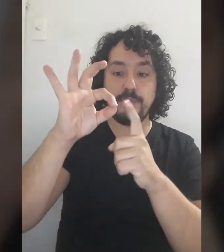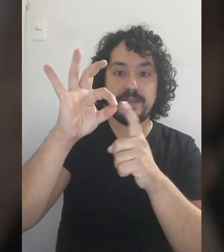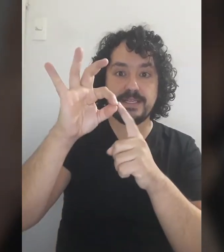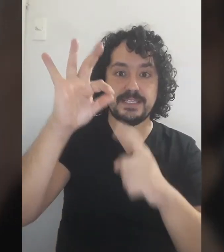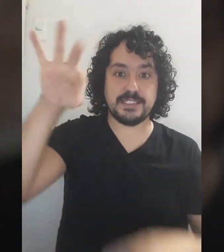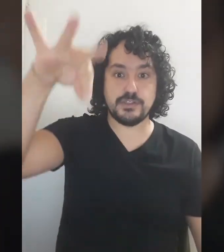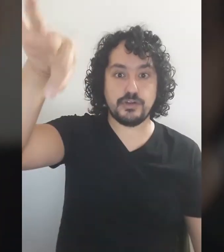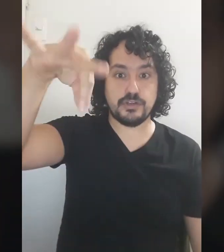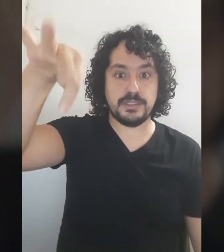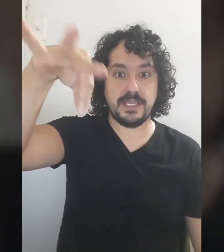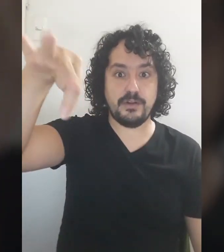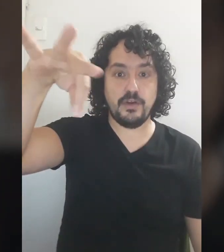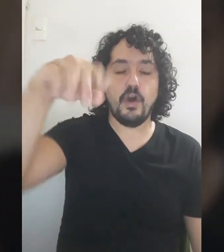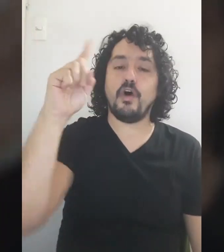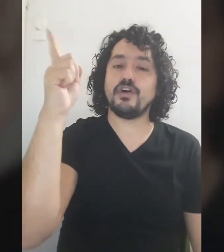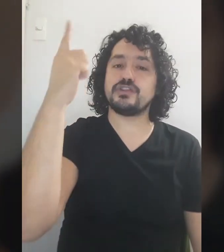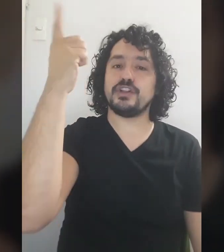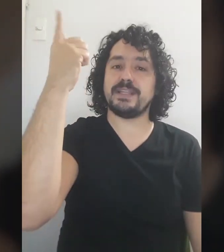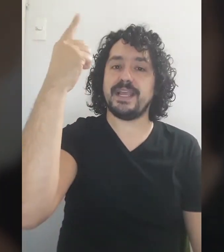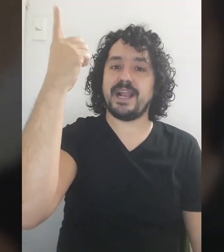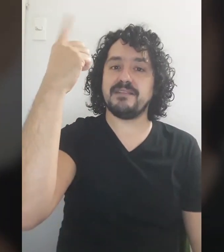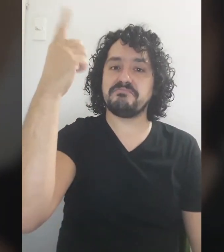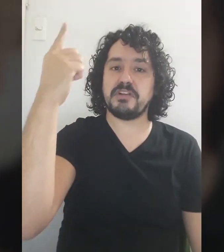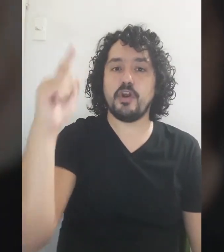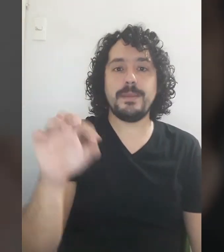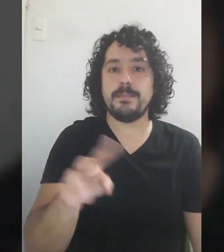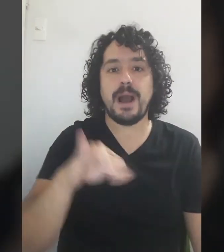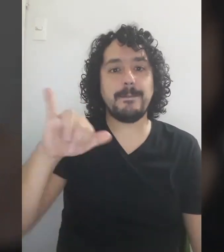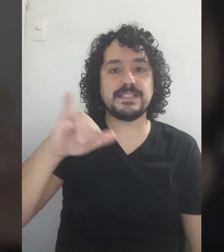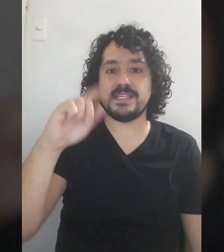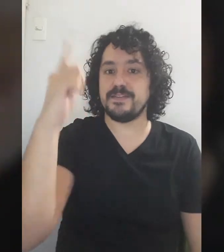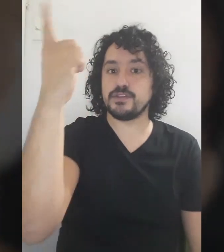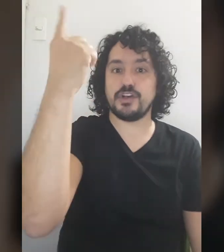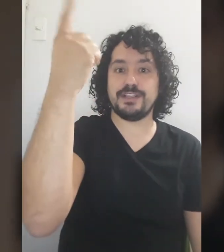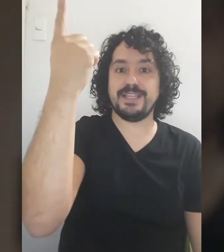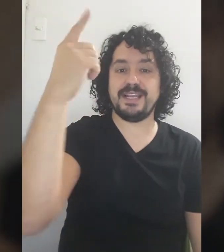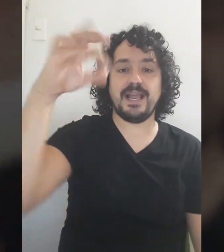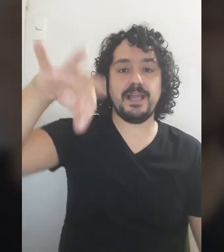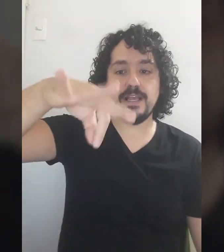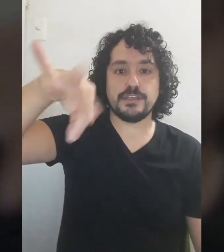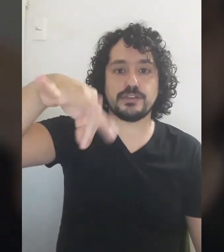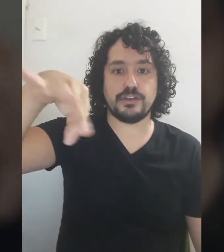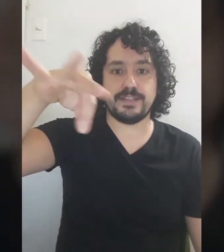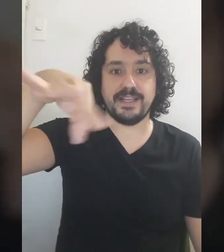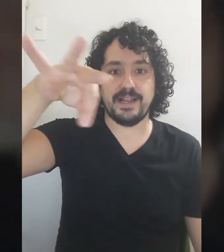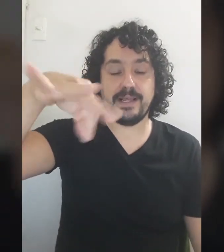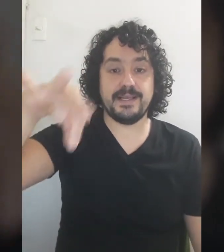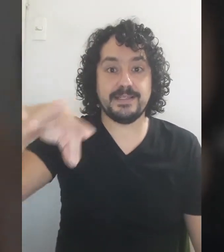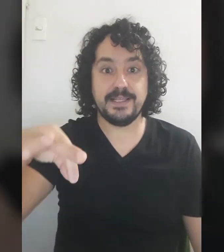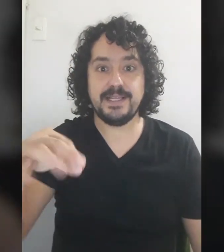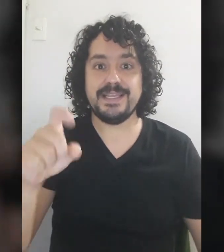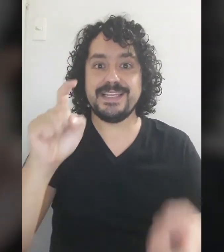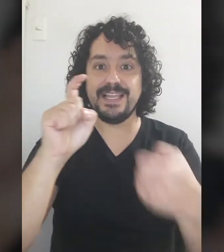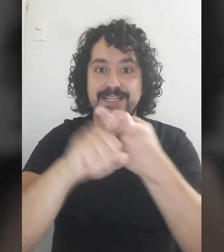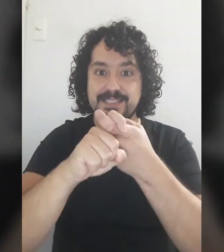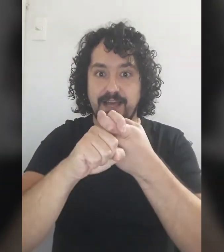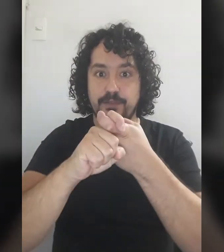pueden hacer así Soltero o soltera Lo mismo, ambas sirven Soltera Soltera Ser y casado